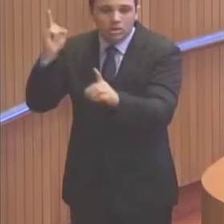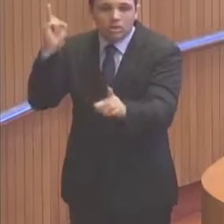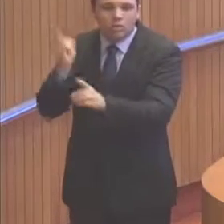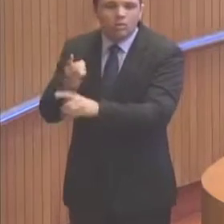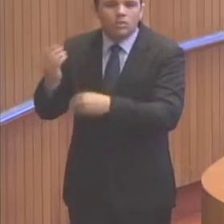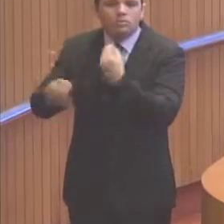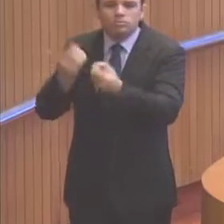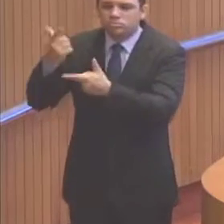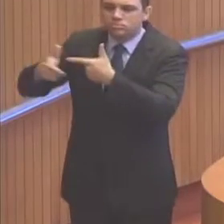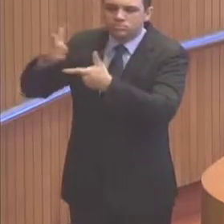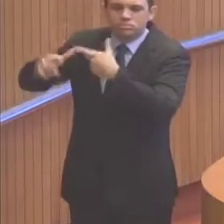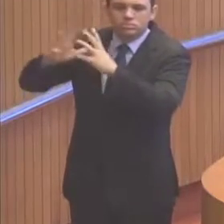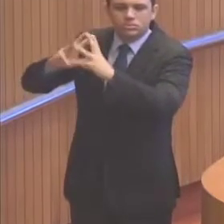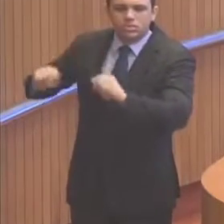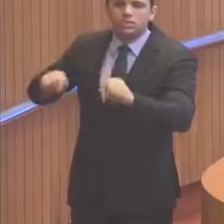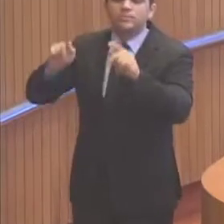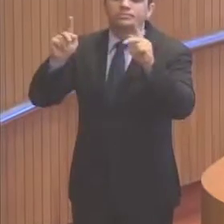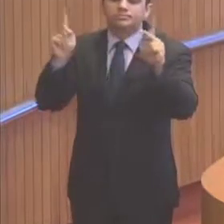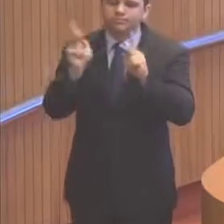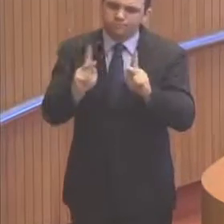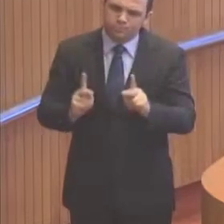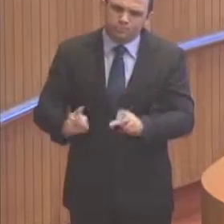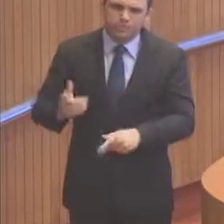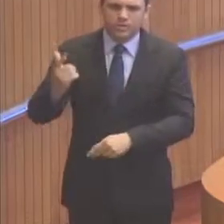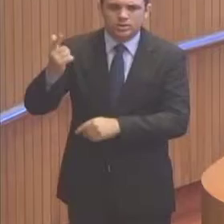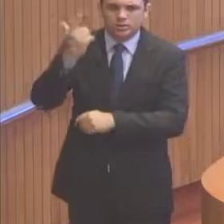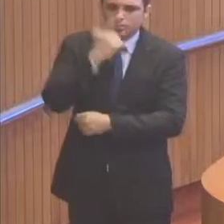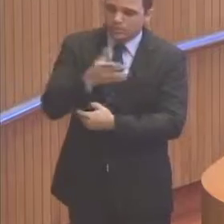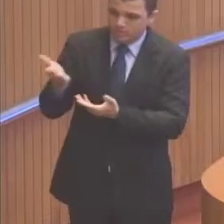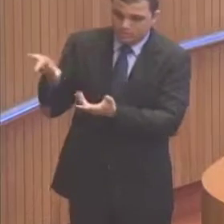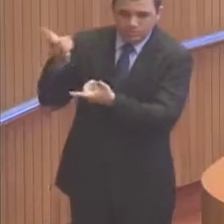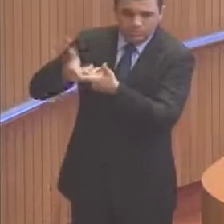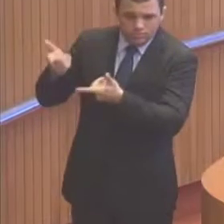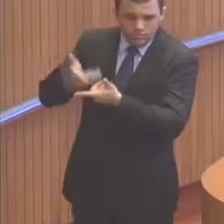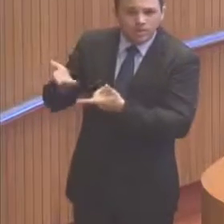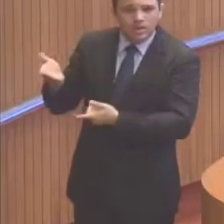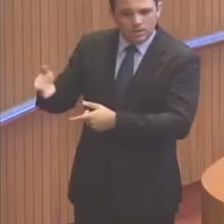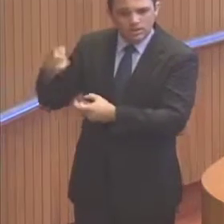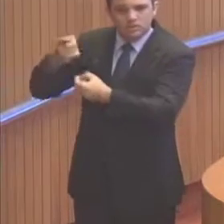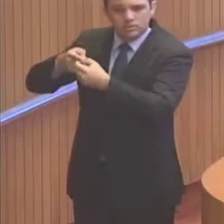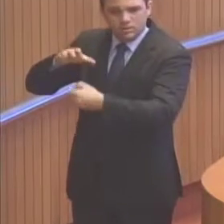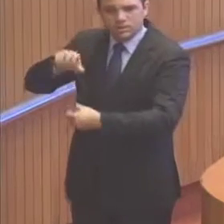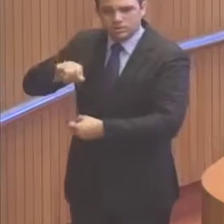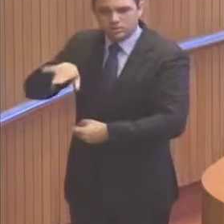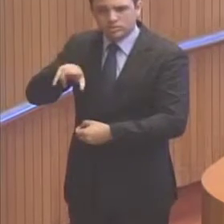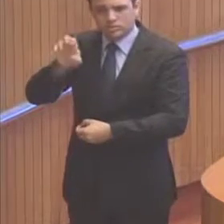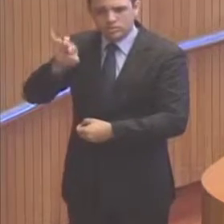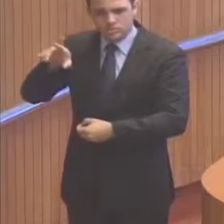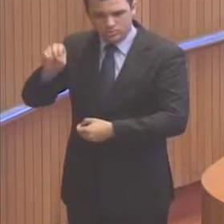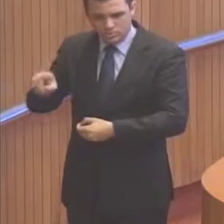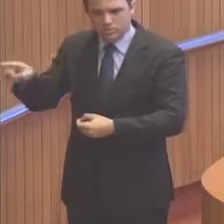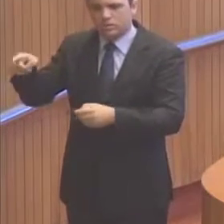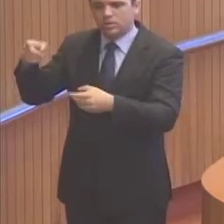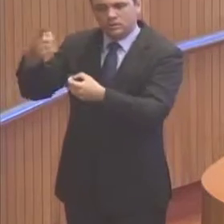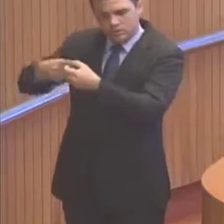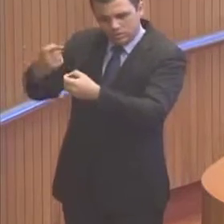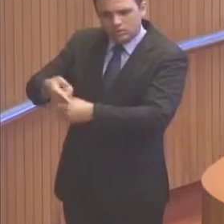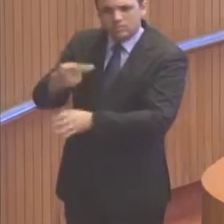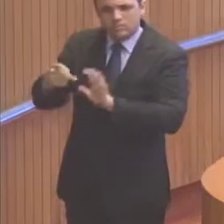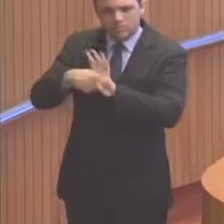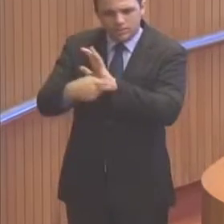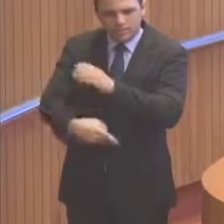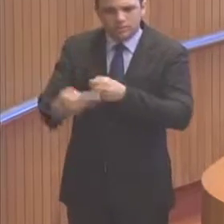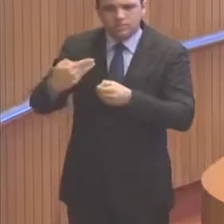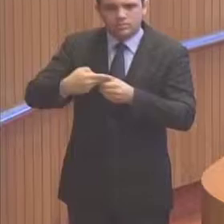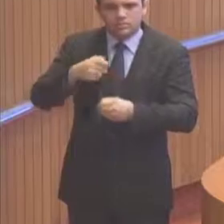maneira pacífica para essa situação que se instalou lá no Cajueiro, comunidade rural aqui